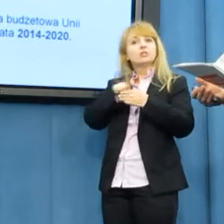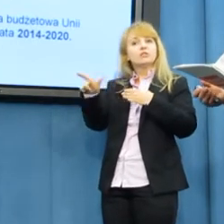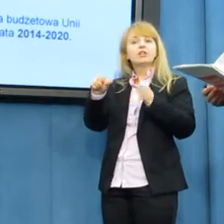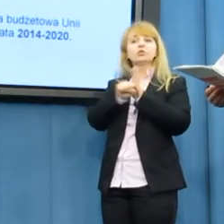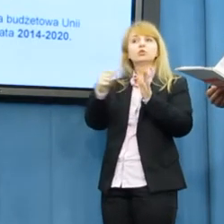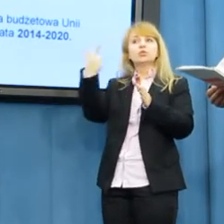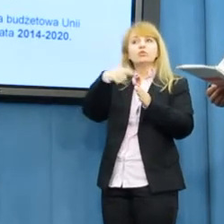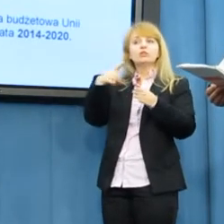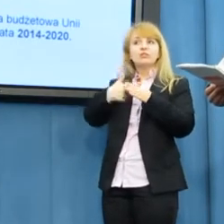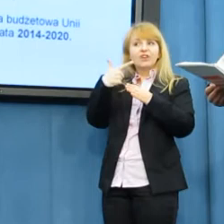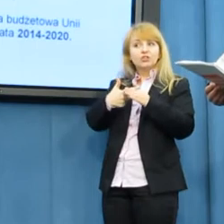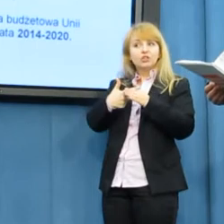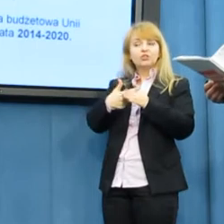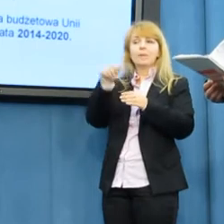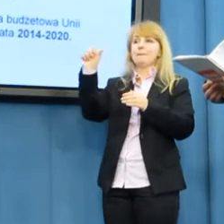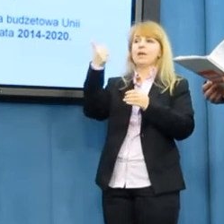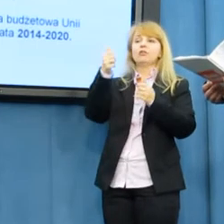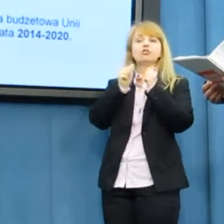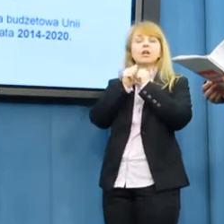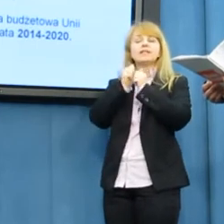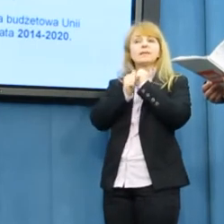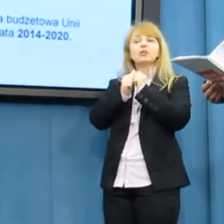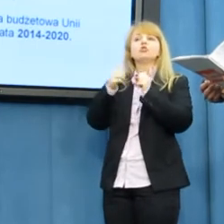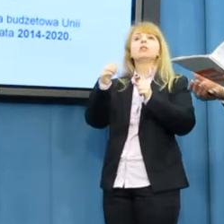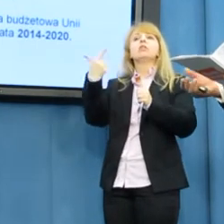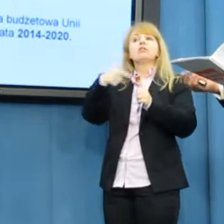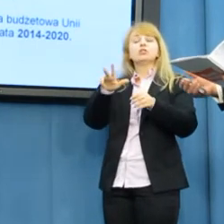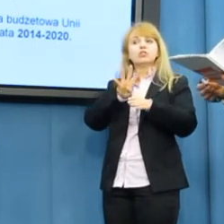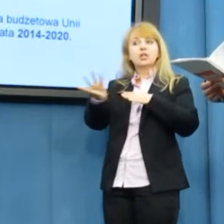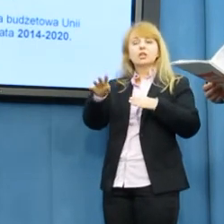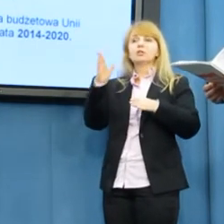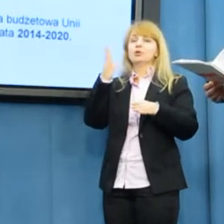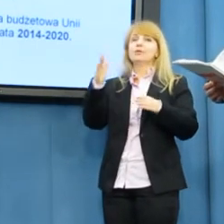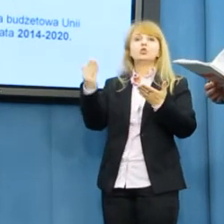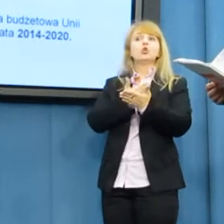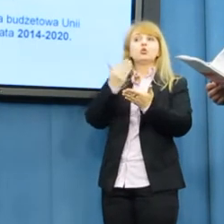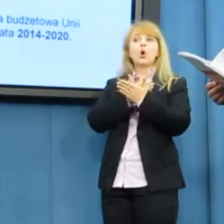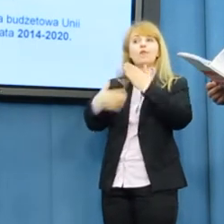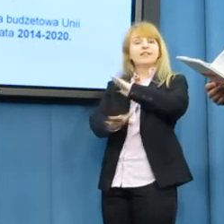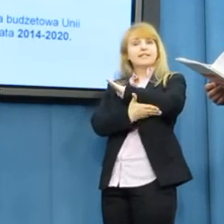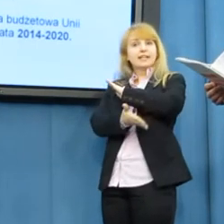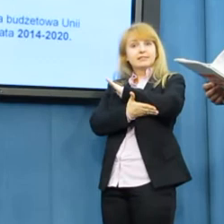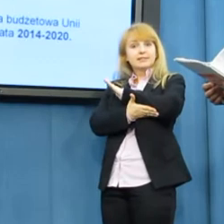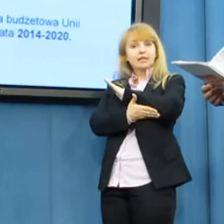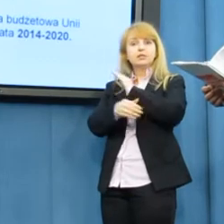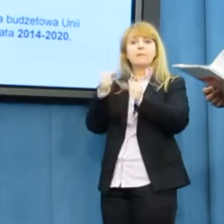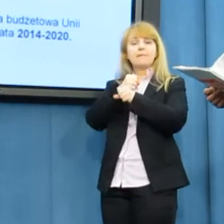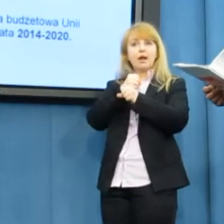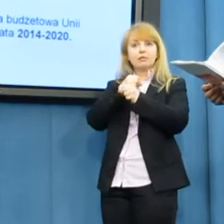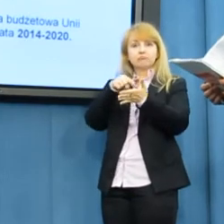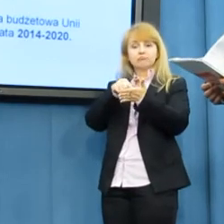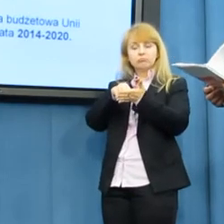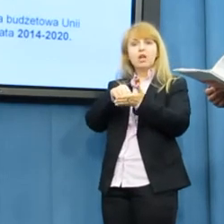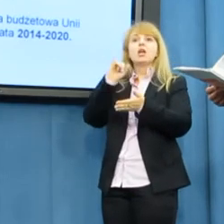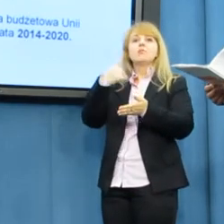1 stycznia 2014 roku będziemy mieli nowe zasady funkcjonowania tej perspektywy.